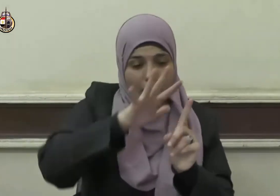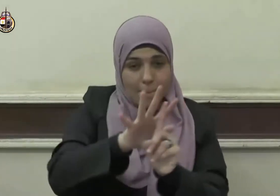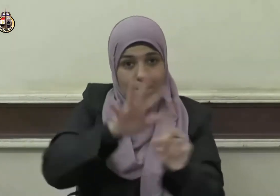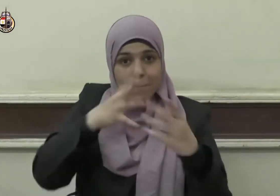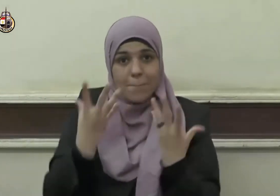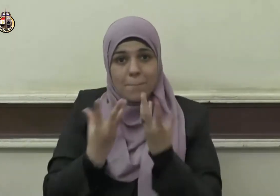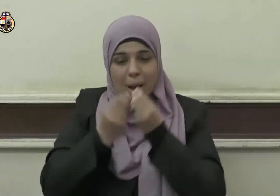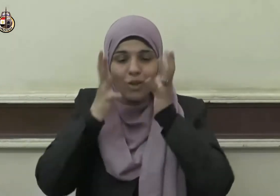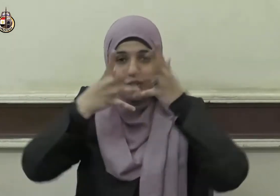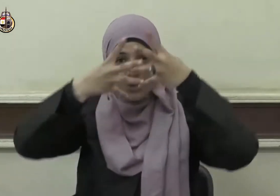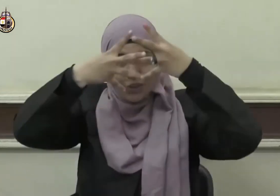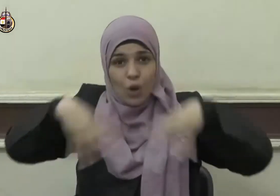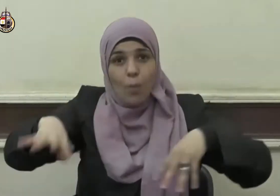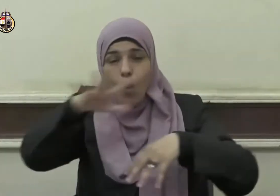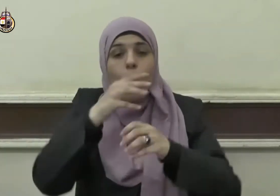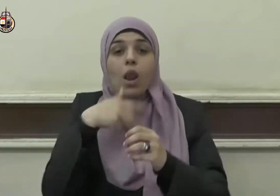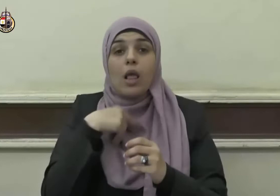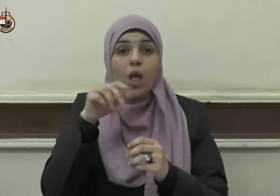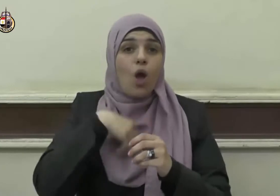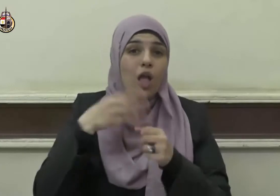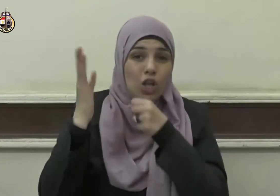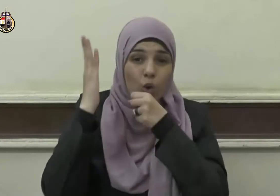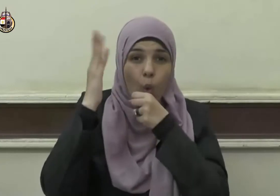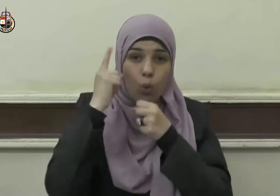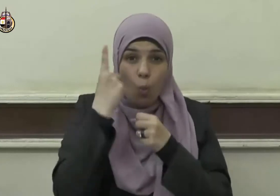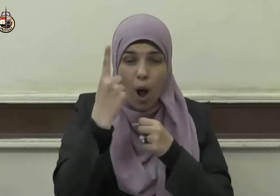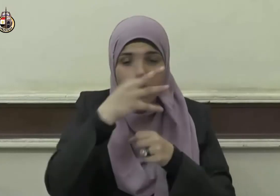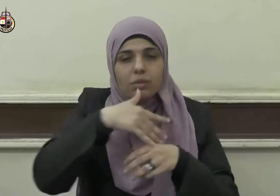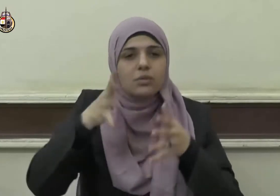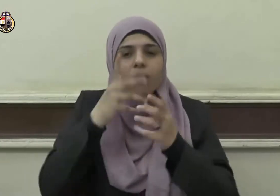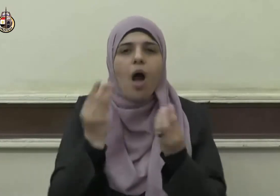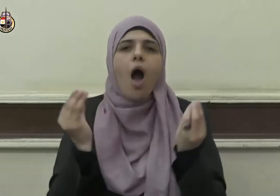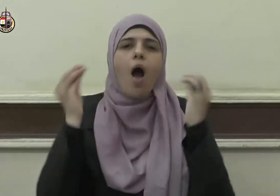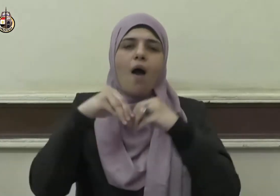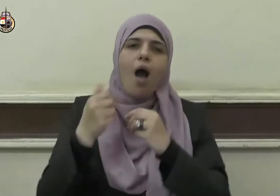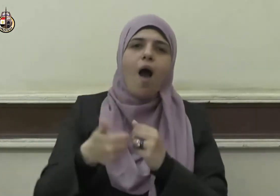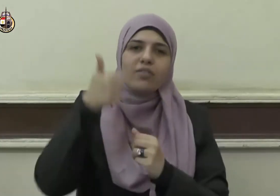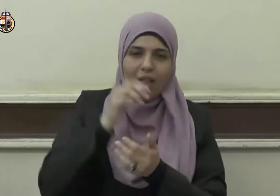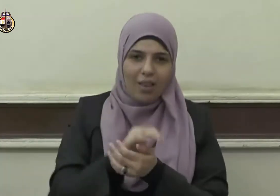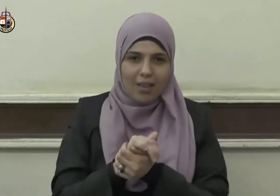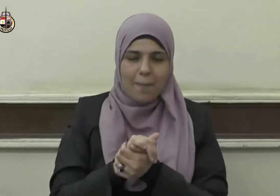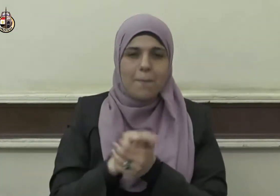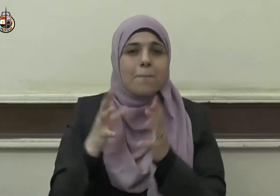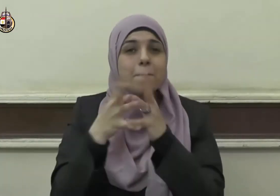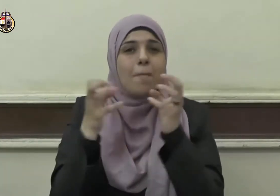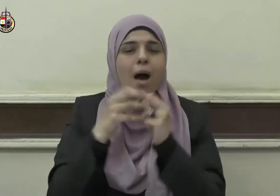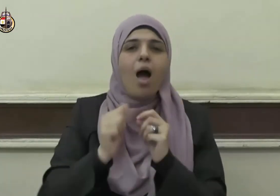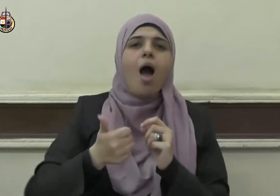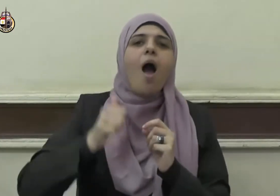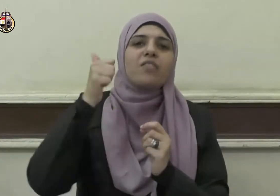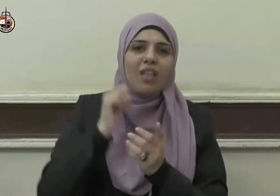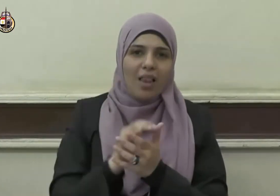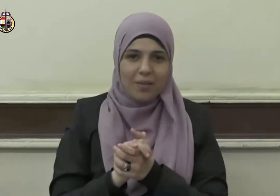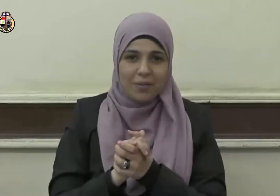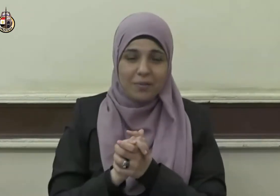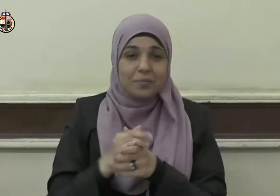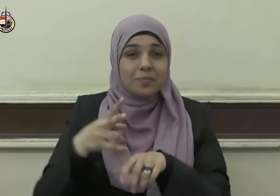على قارئ واحد لكان أمثل بمعنى أفضل ثم عزم